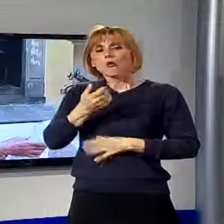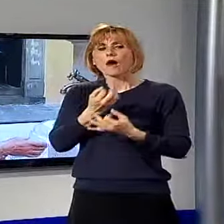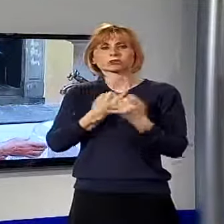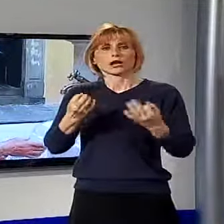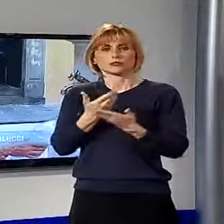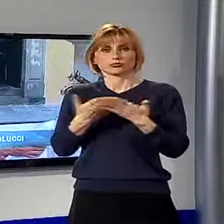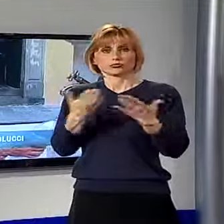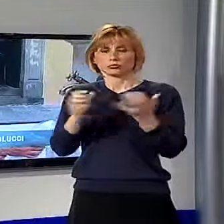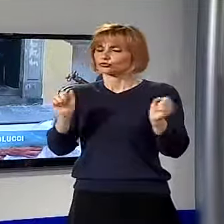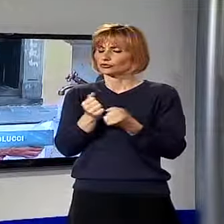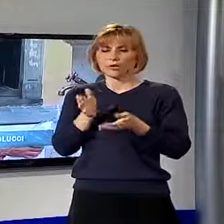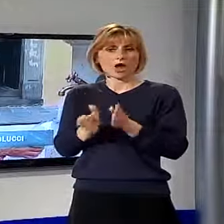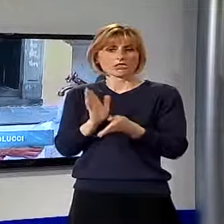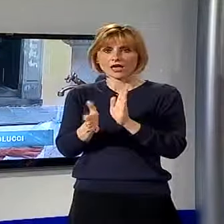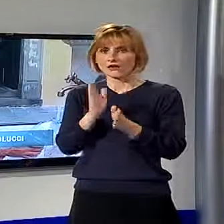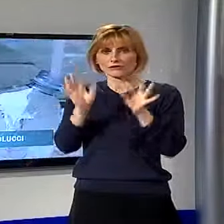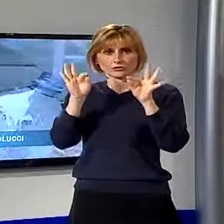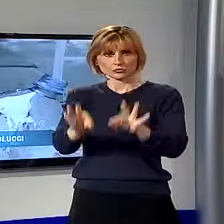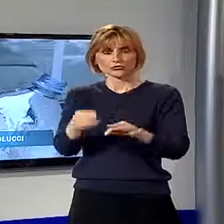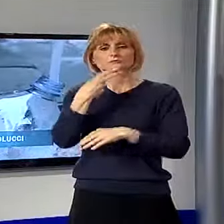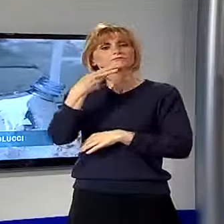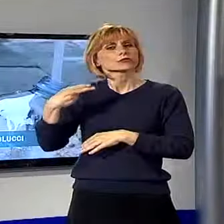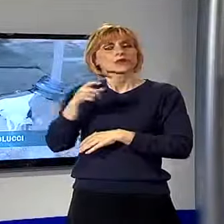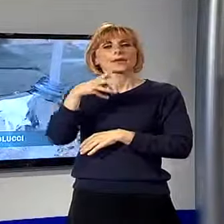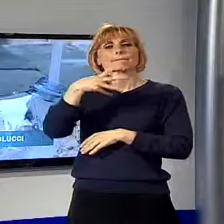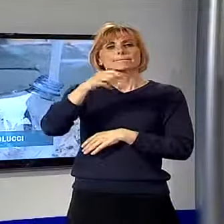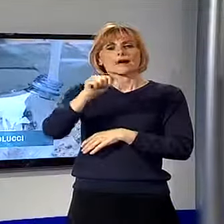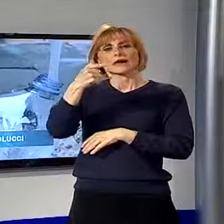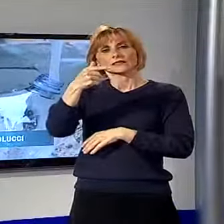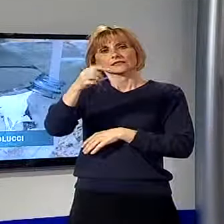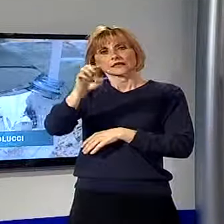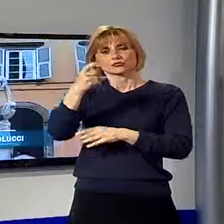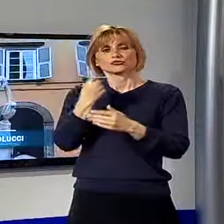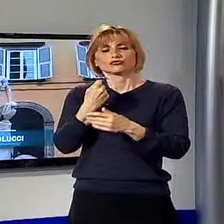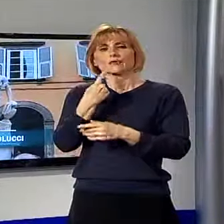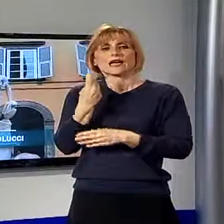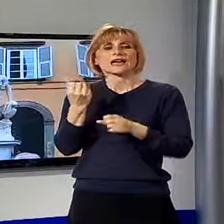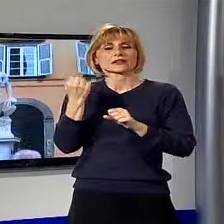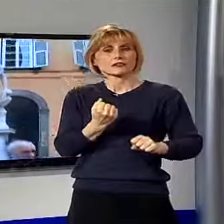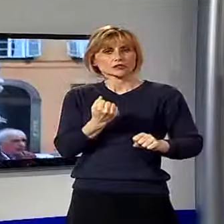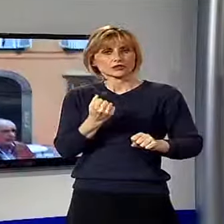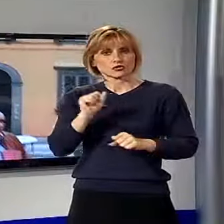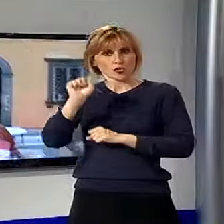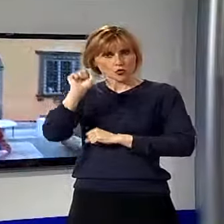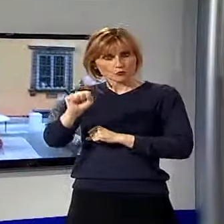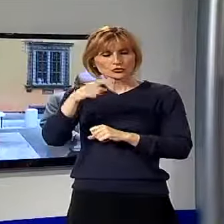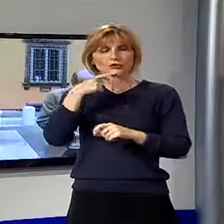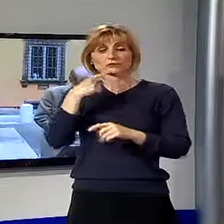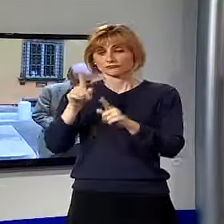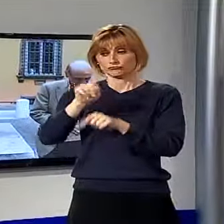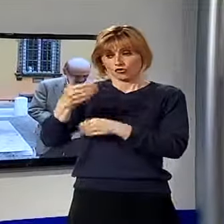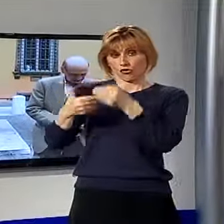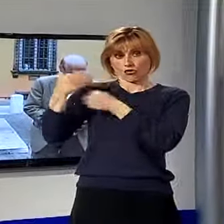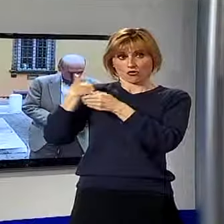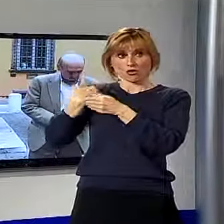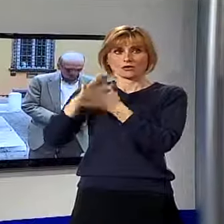avanti così. Parole di Giuseppe Matteucci, esponente di Rifondazione Comunista che nei giorni scorsi ha dato le proprie dimissioni